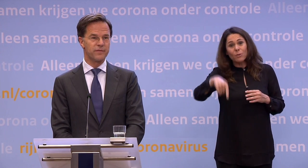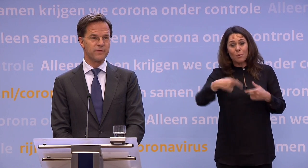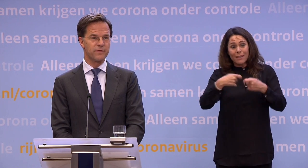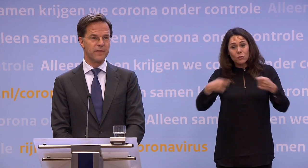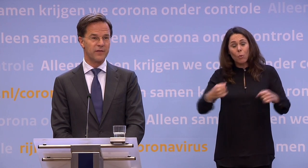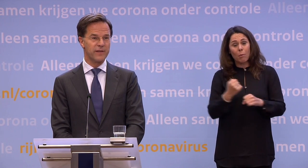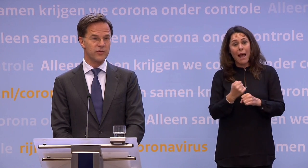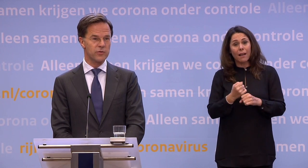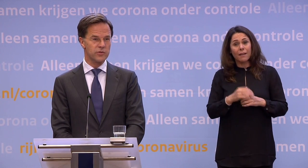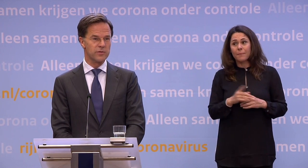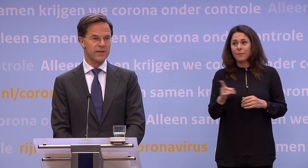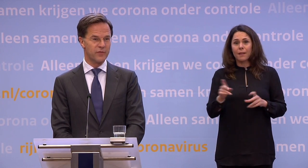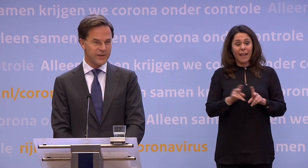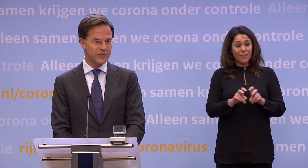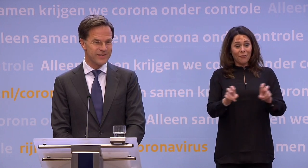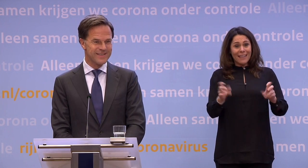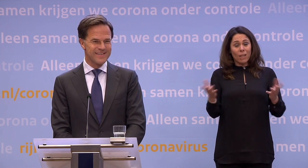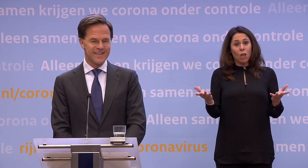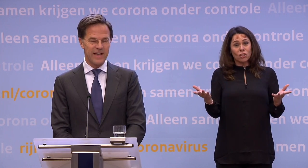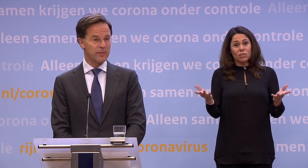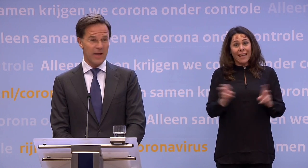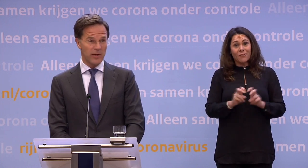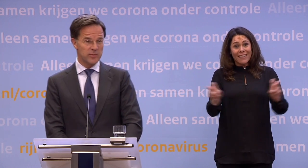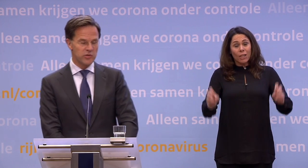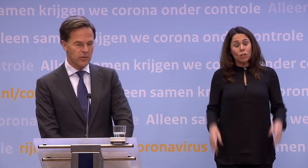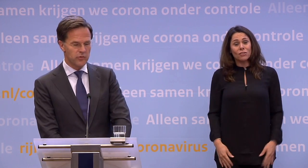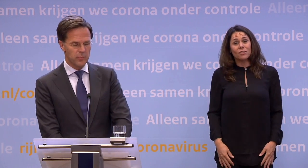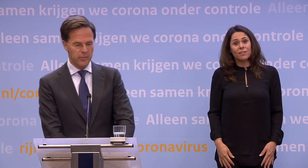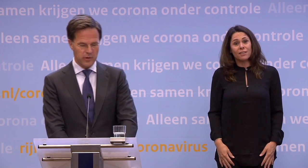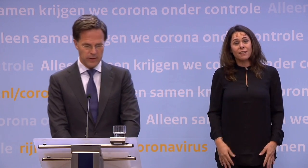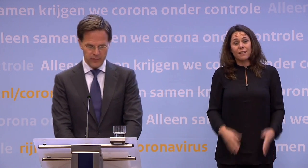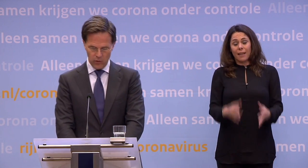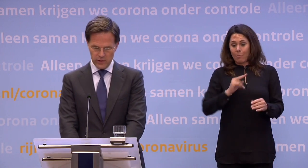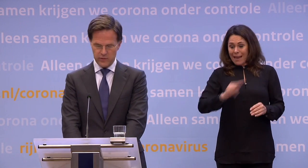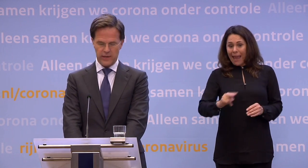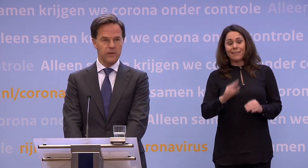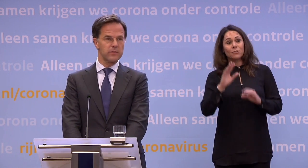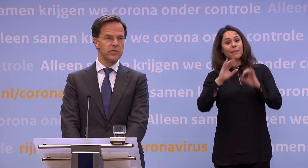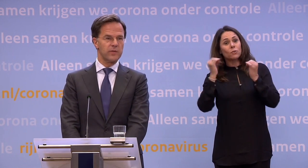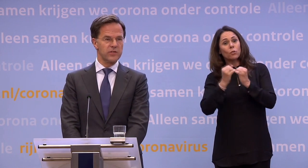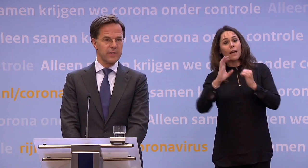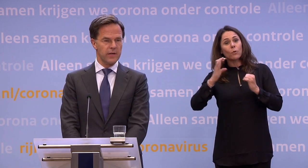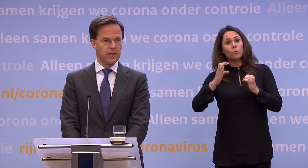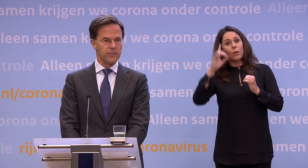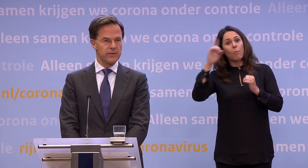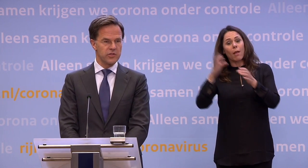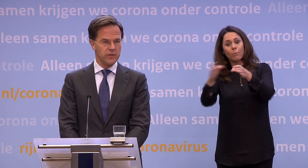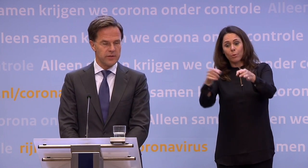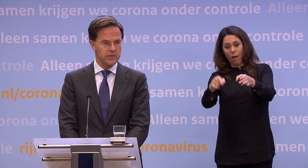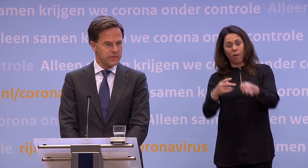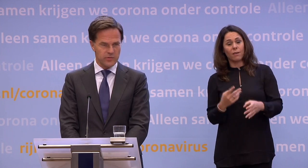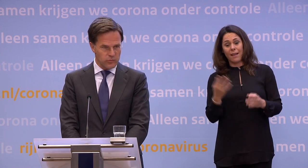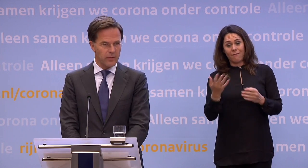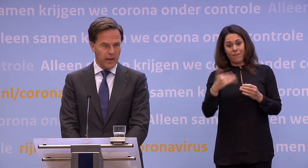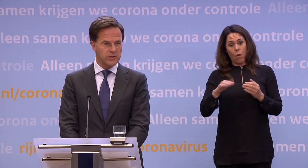misschien voor een tijdje? Het virus, jongens. Het virus. Ik ben het helemaal eens met Sociaal Cultureel Planbureau. Ik wil ook niet naar een situatie waarin die anderhalve meter de